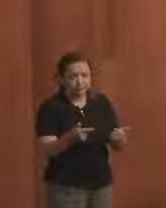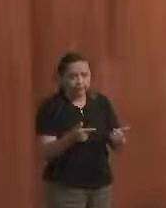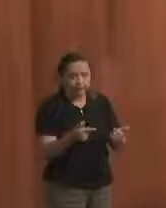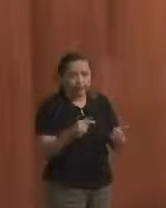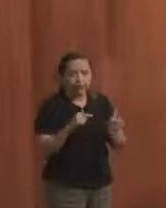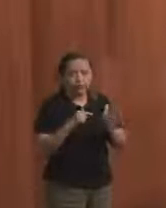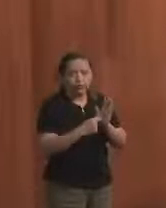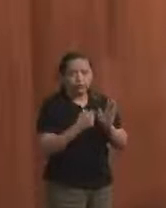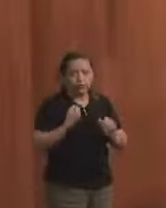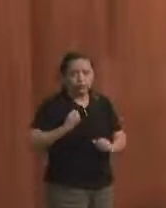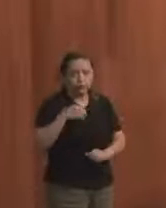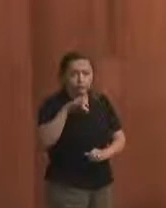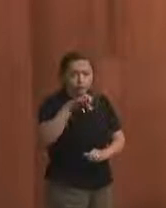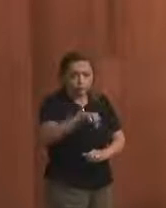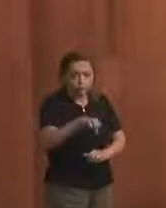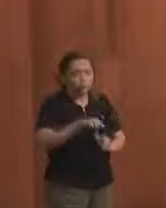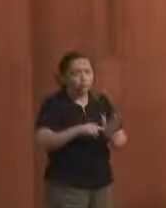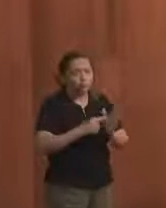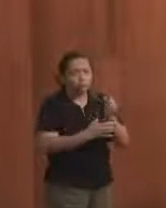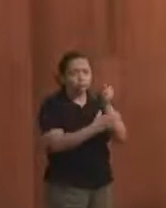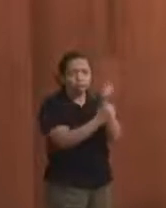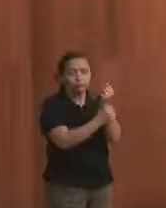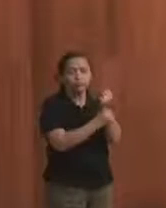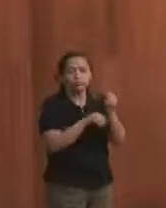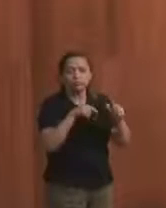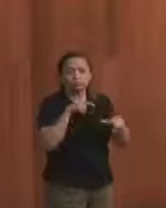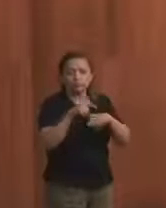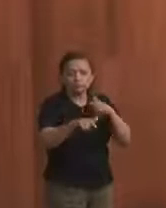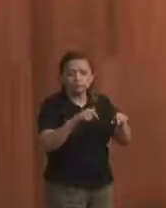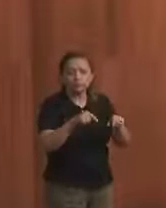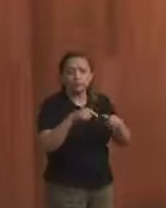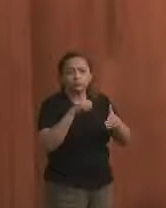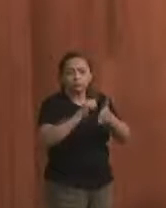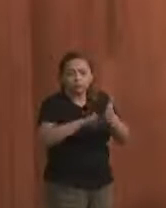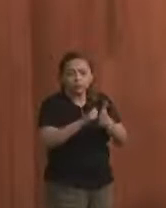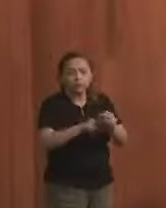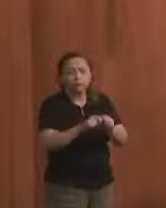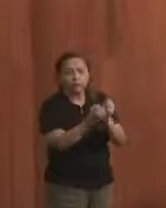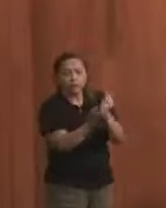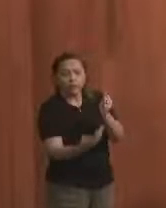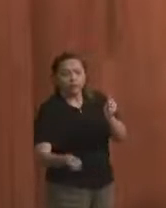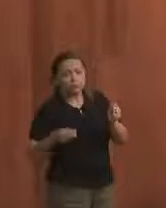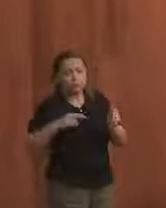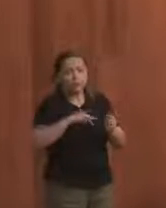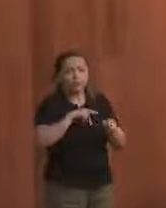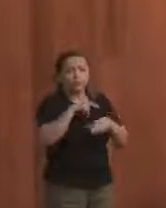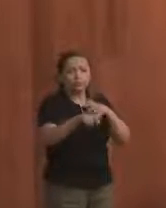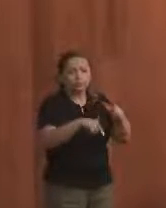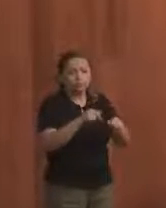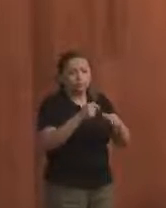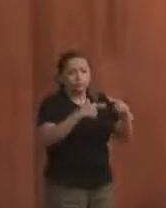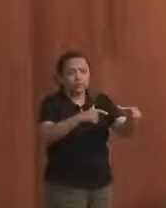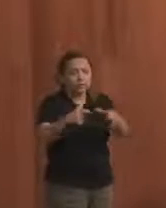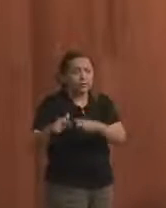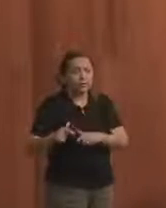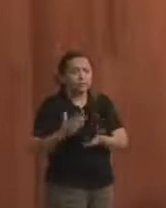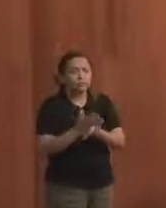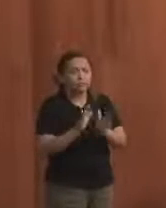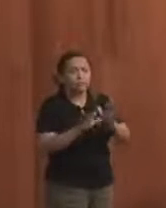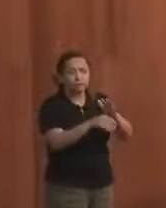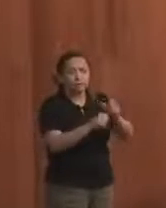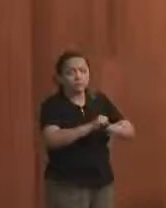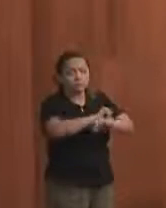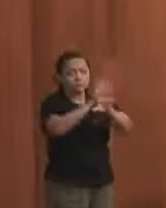ponto nove foi o ponto de segurança dos ativistas e dos membros do MP com atuação na área de combate à corrupção e